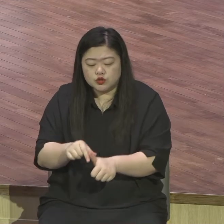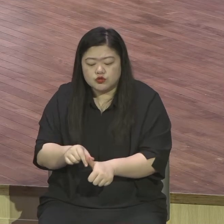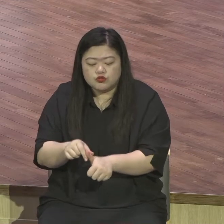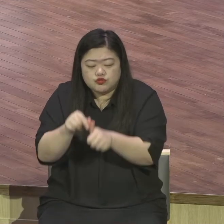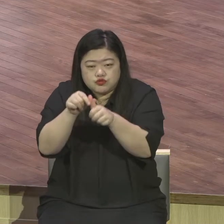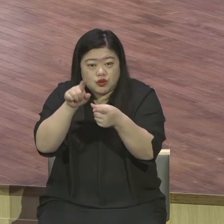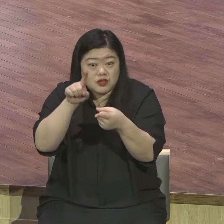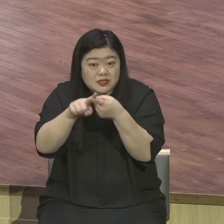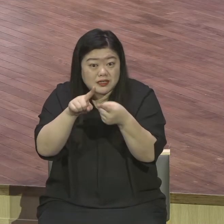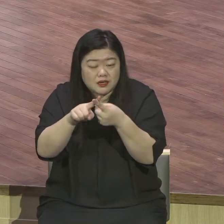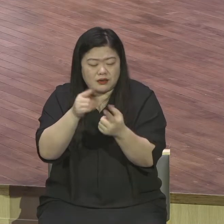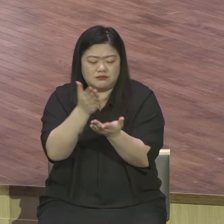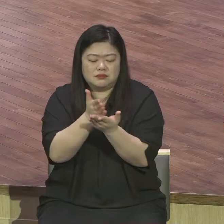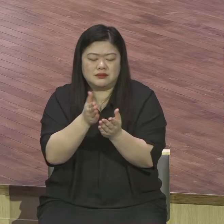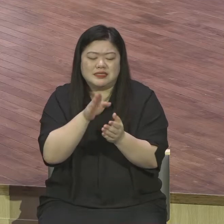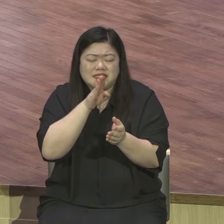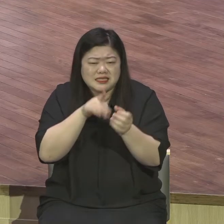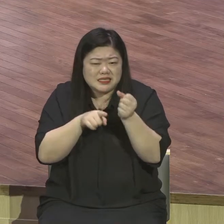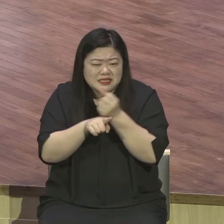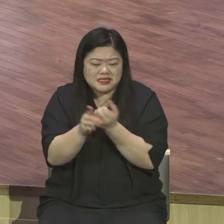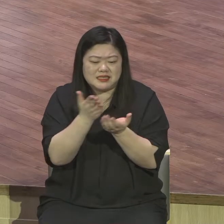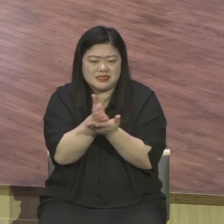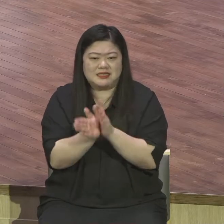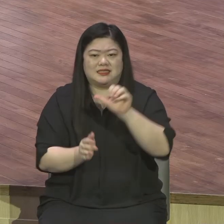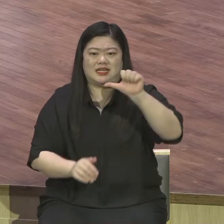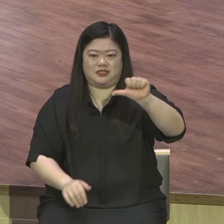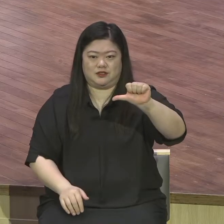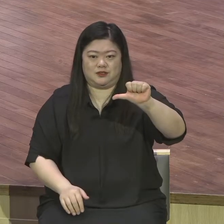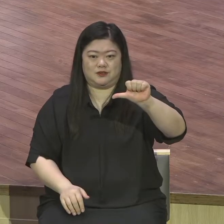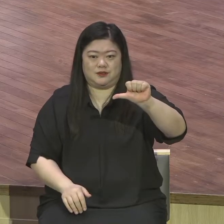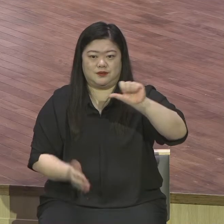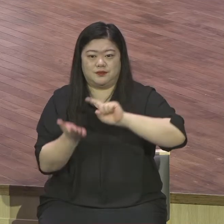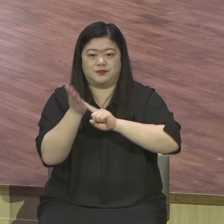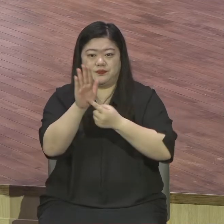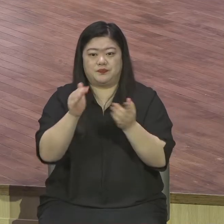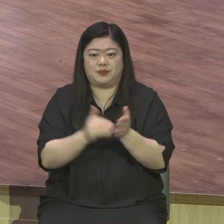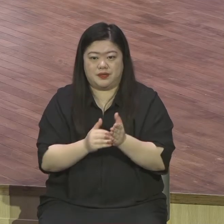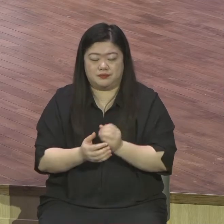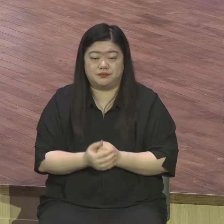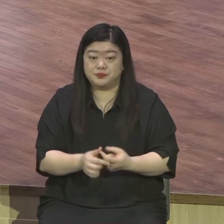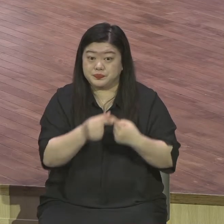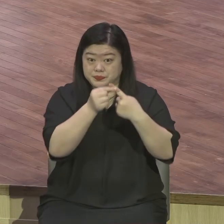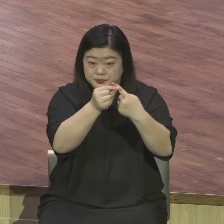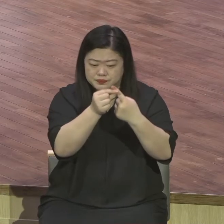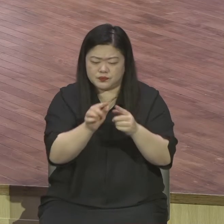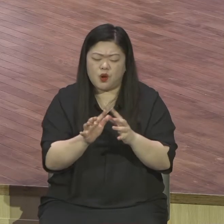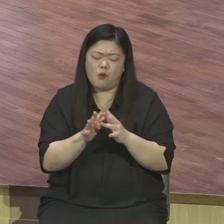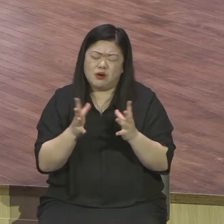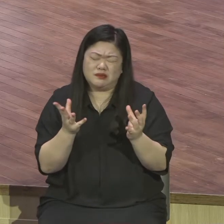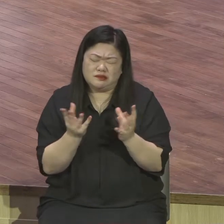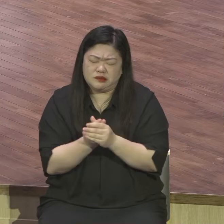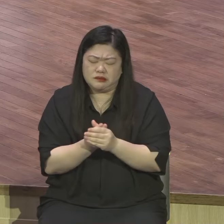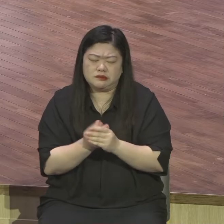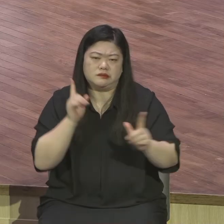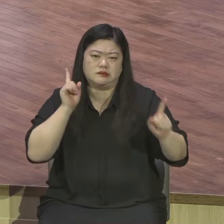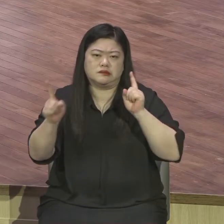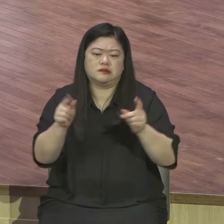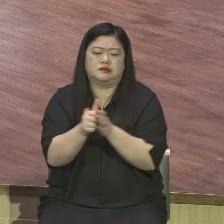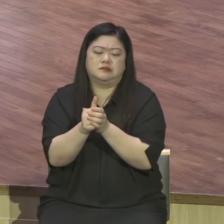그렇게 정의를 내렸습니다 첫째 인간은 전적 타락이다 전적 타락 토탈